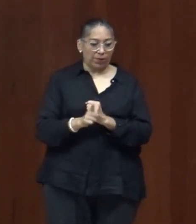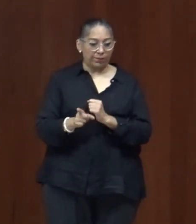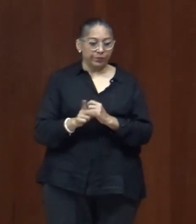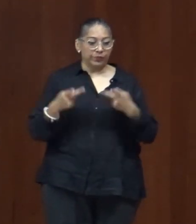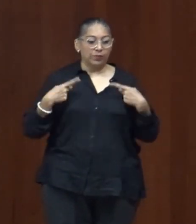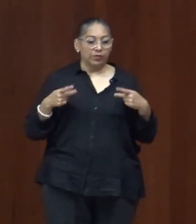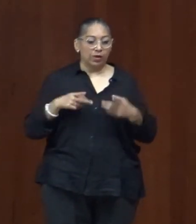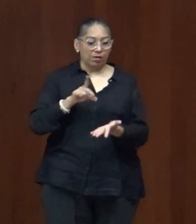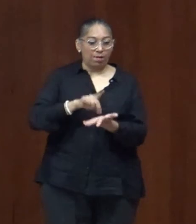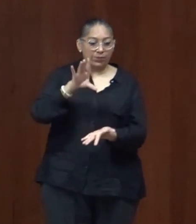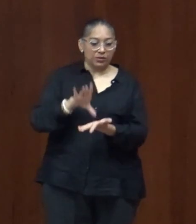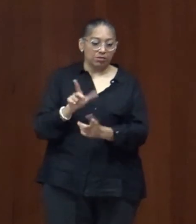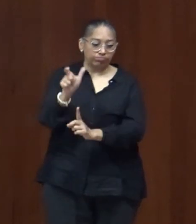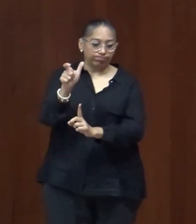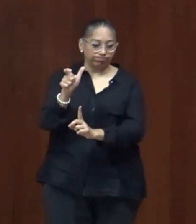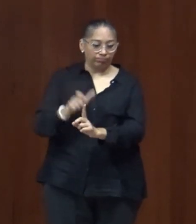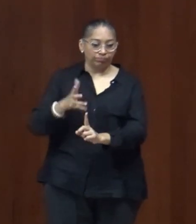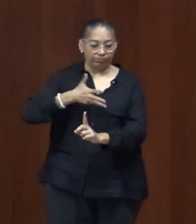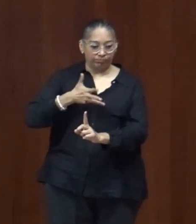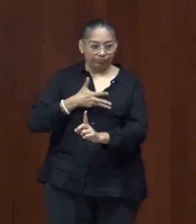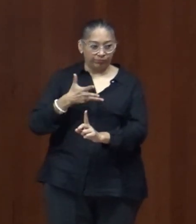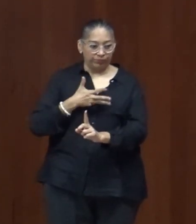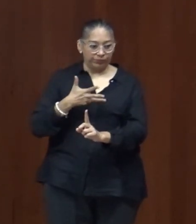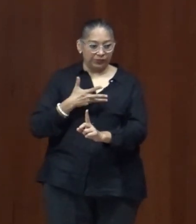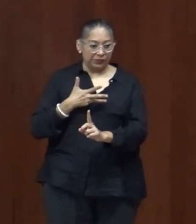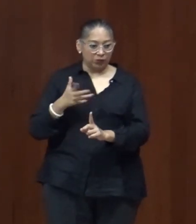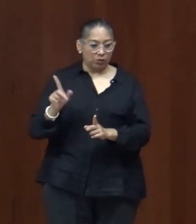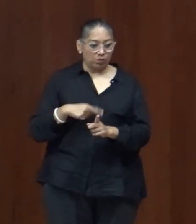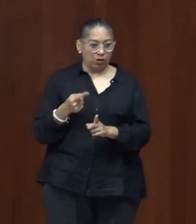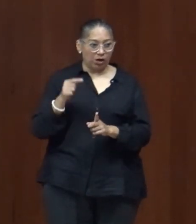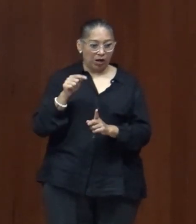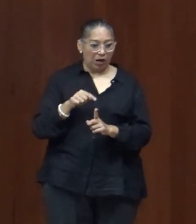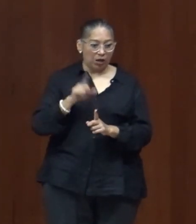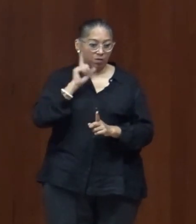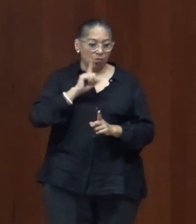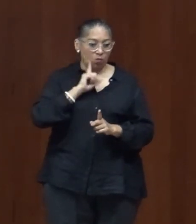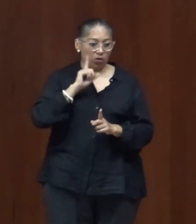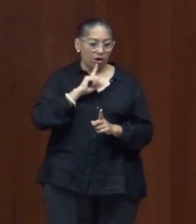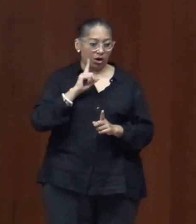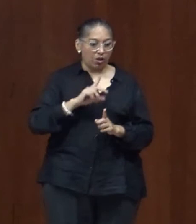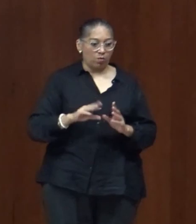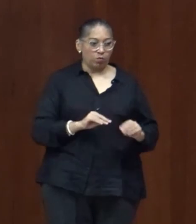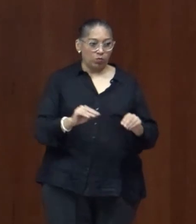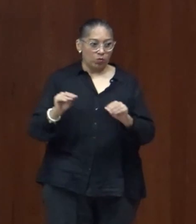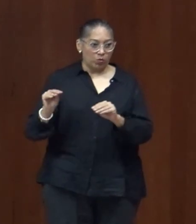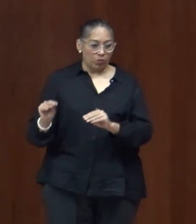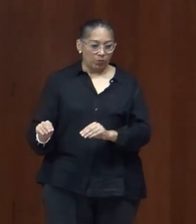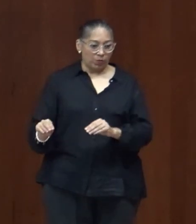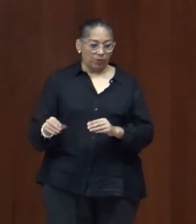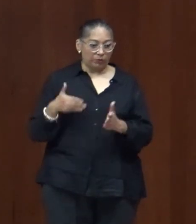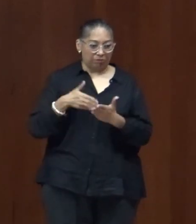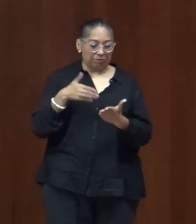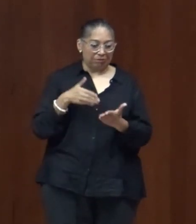discapacidad tienen para simplemente desplazarse por esta obra y en ese sentido creo que tenemos una tarea